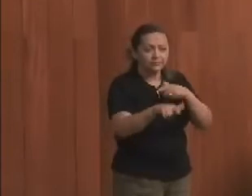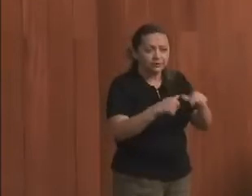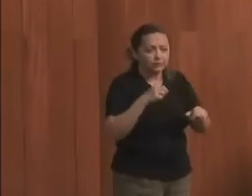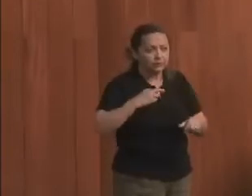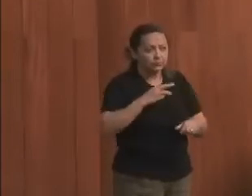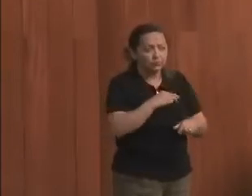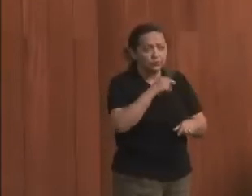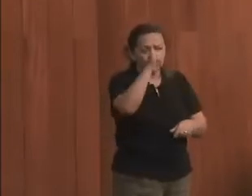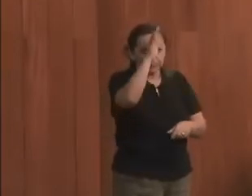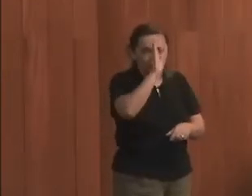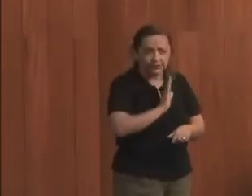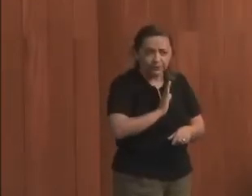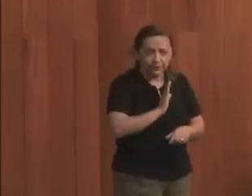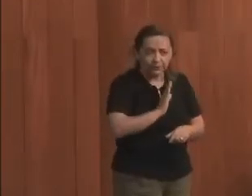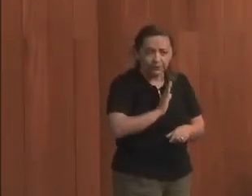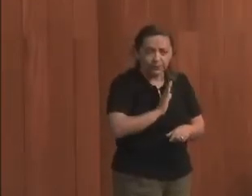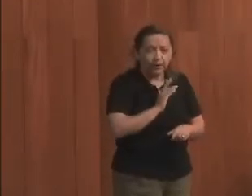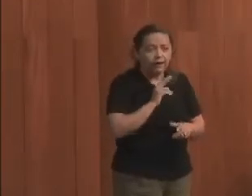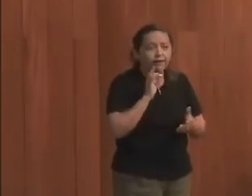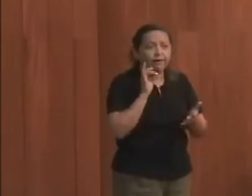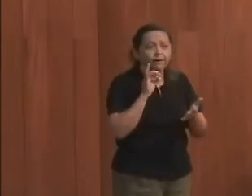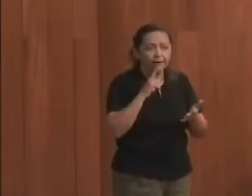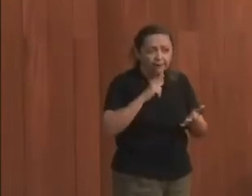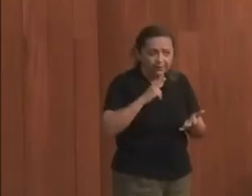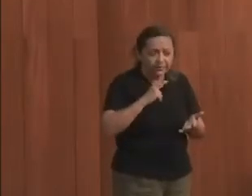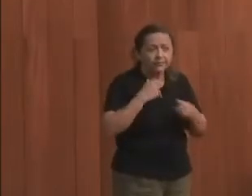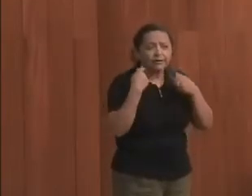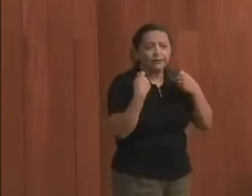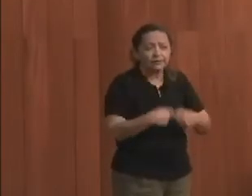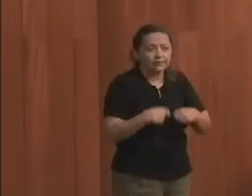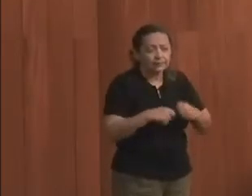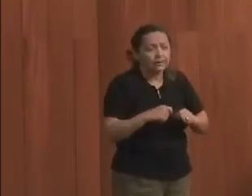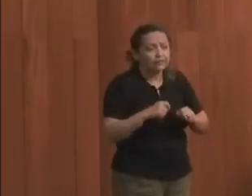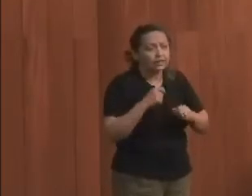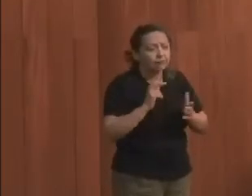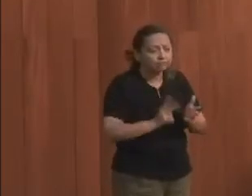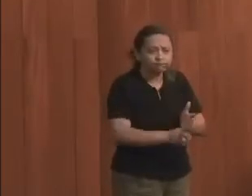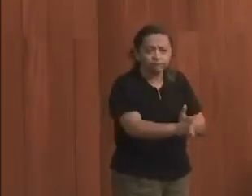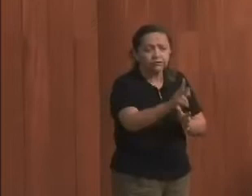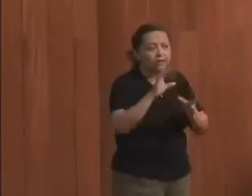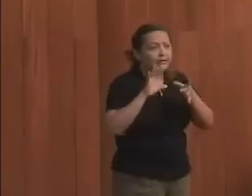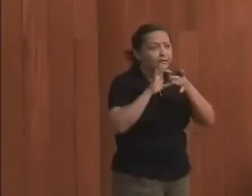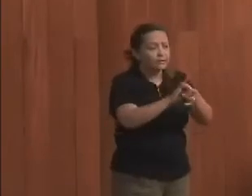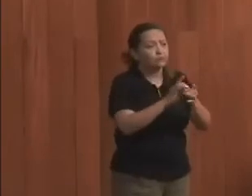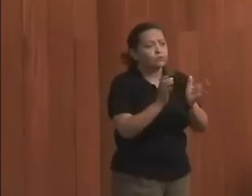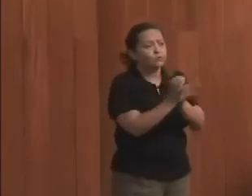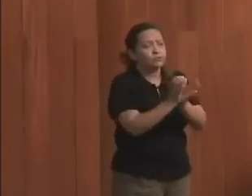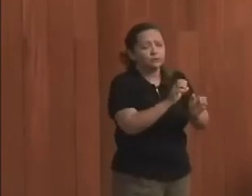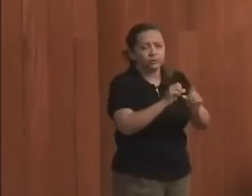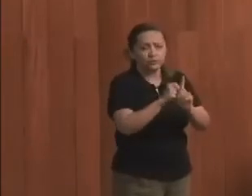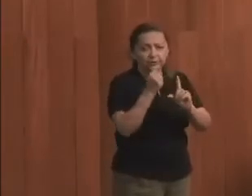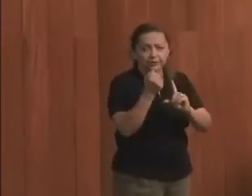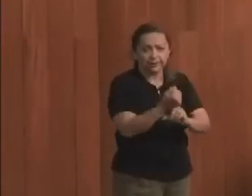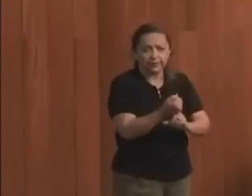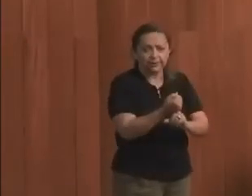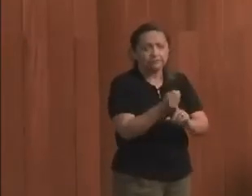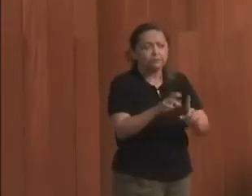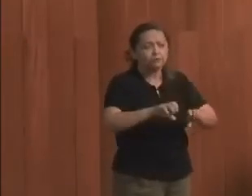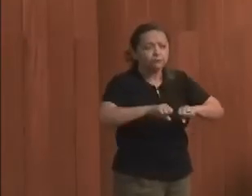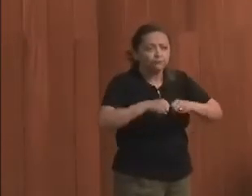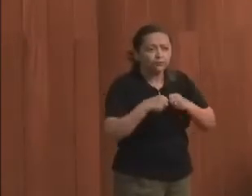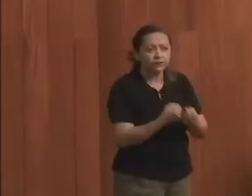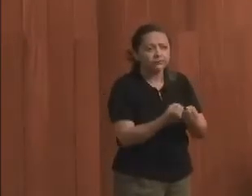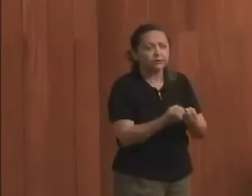Ministério Público brasileiro reside na necessidade da constante interação com os movimentos sociais para o